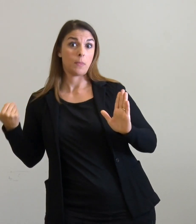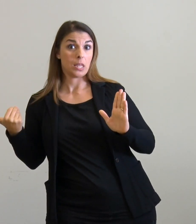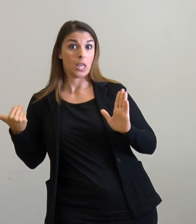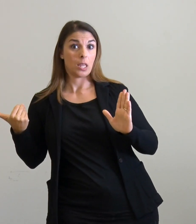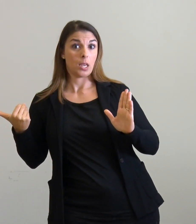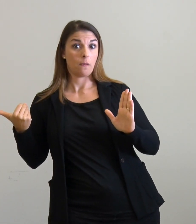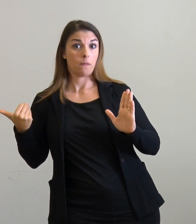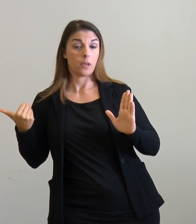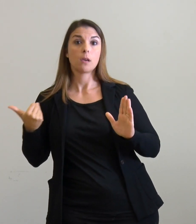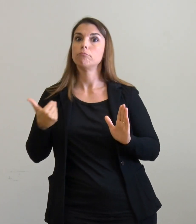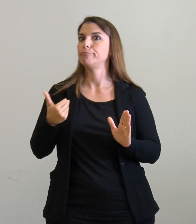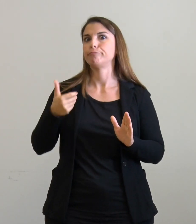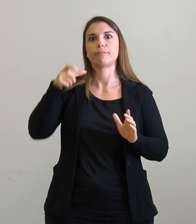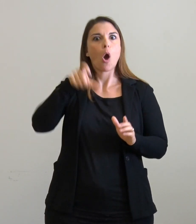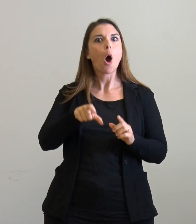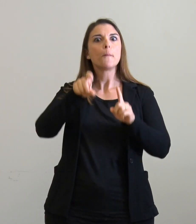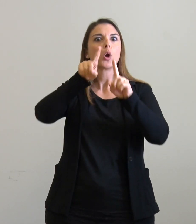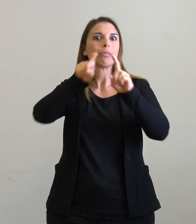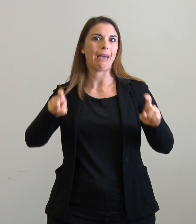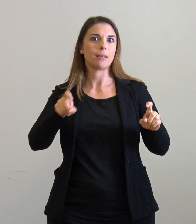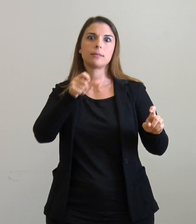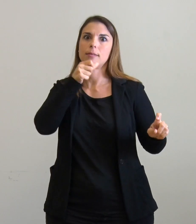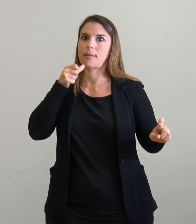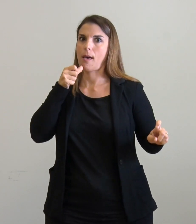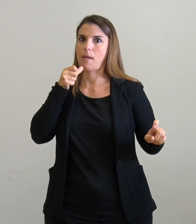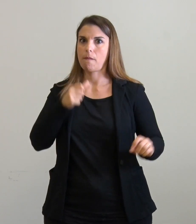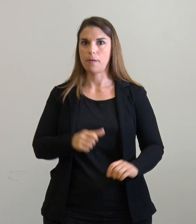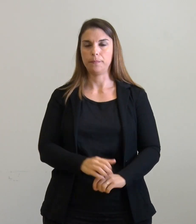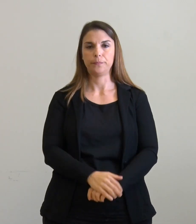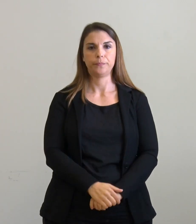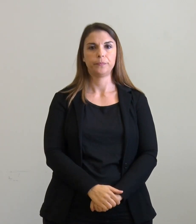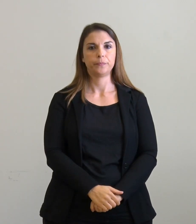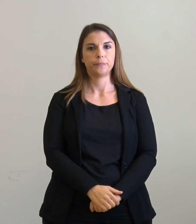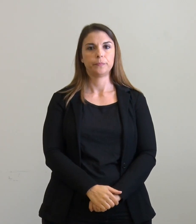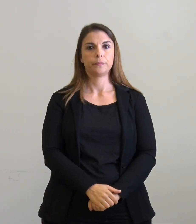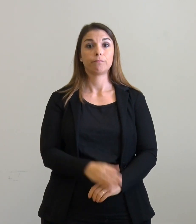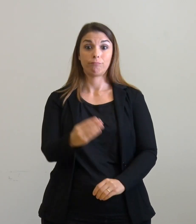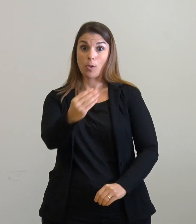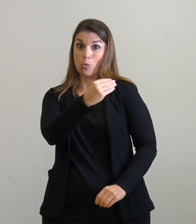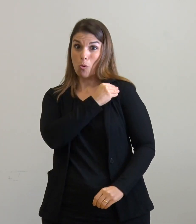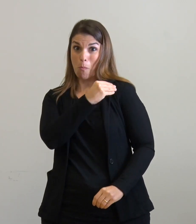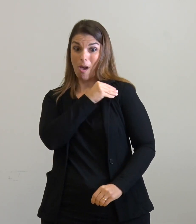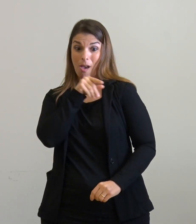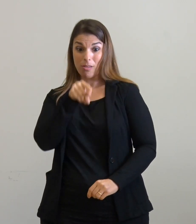necessari per sostenere la prova. La richiesta va effettuata online,